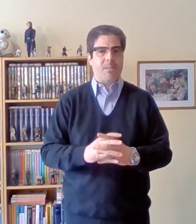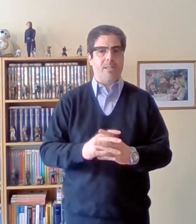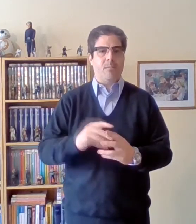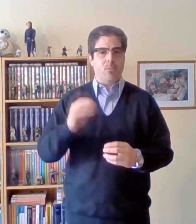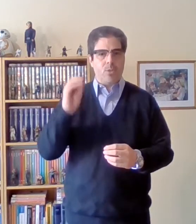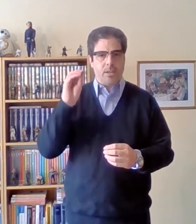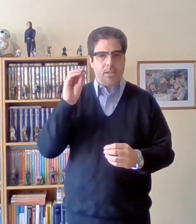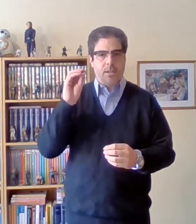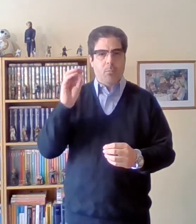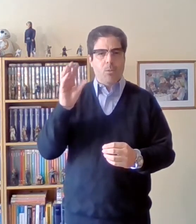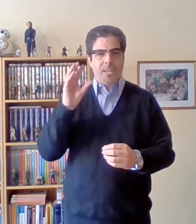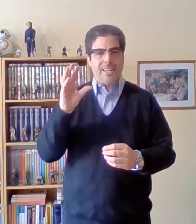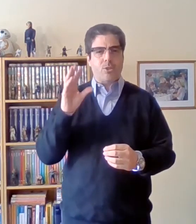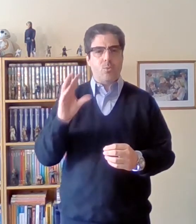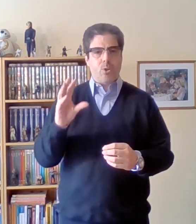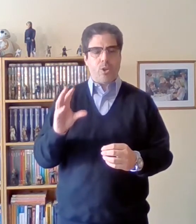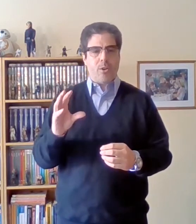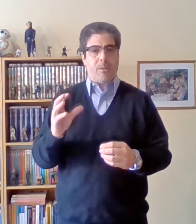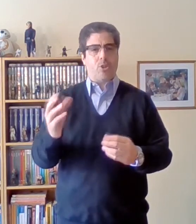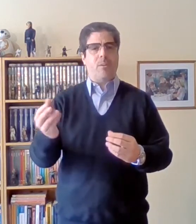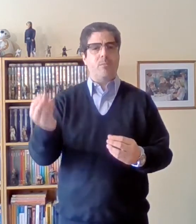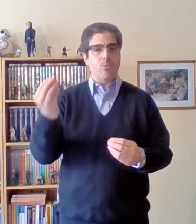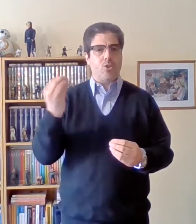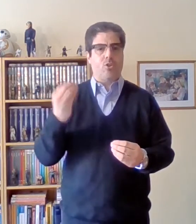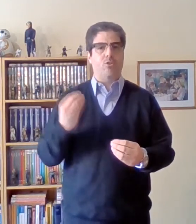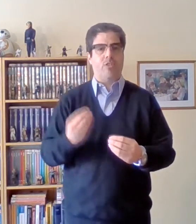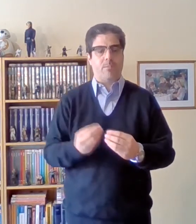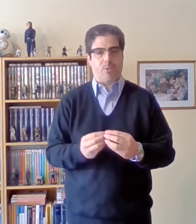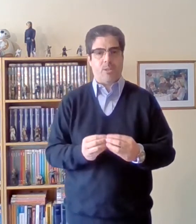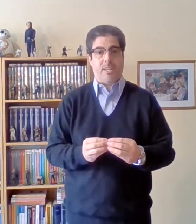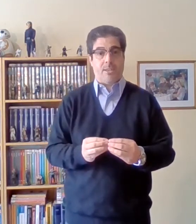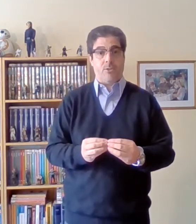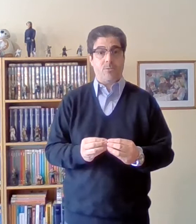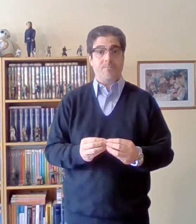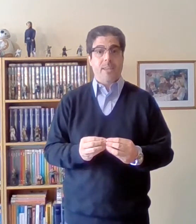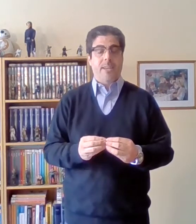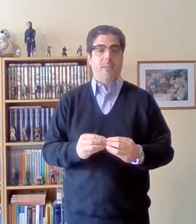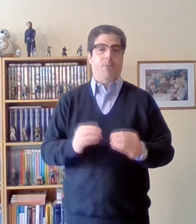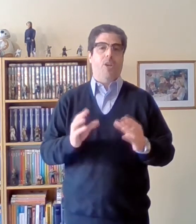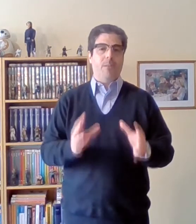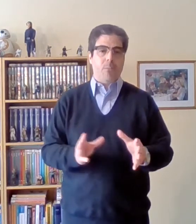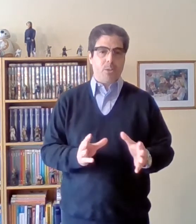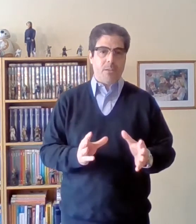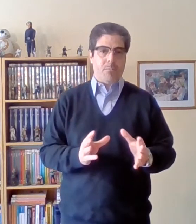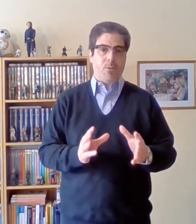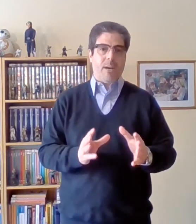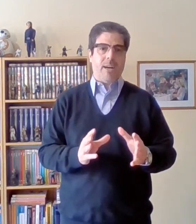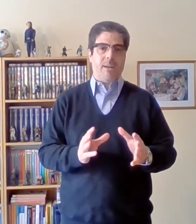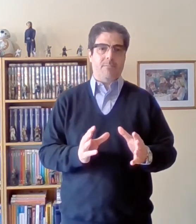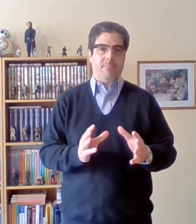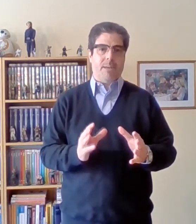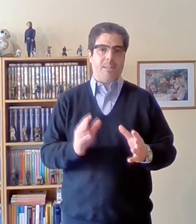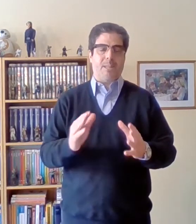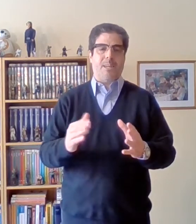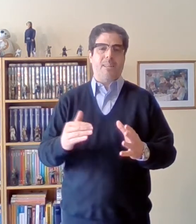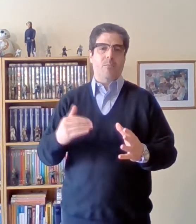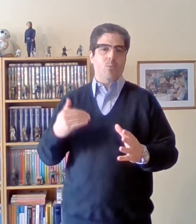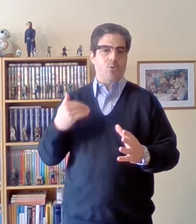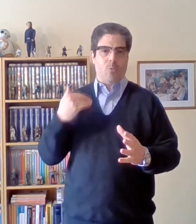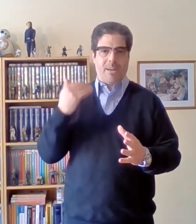tener muy en estudio, va a tomar muchos conceptos de ellos, pero al mismo tiempo va a tratar de ir mucho más